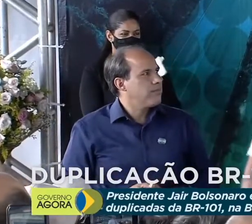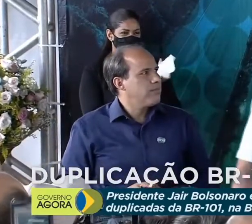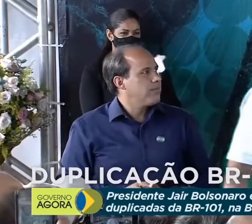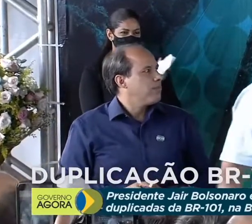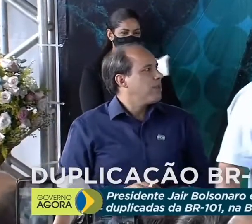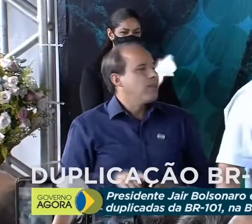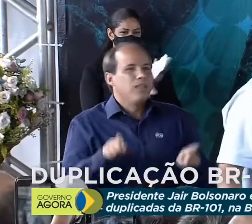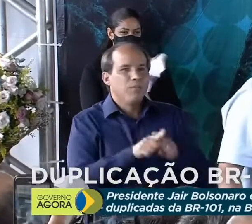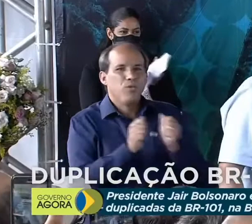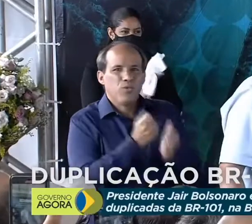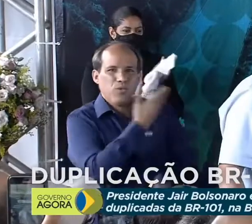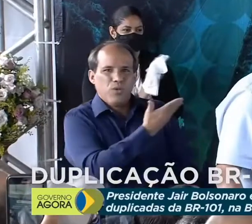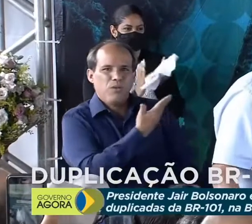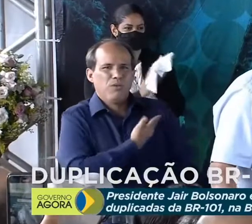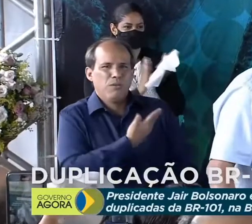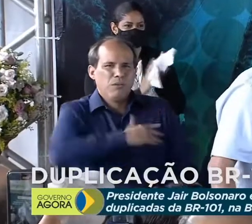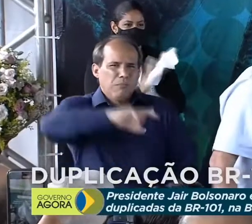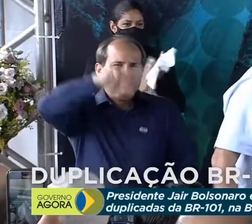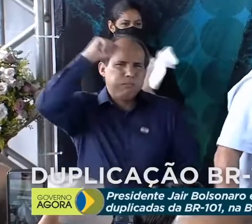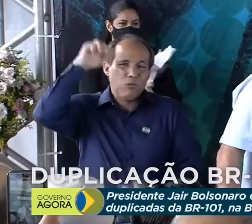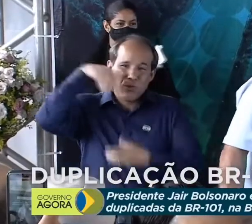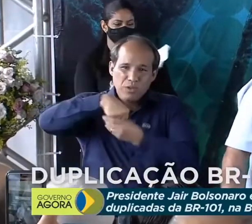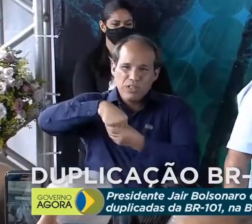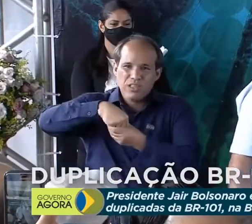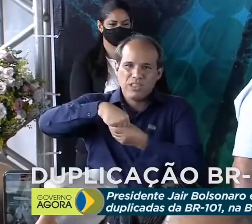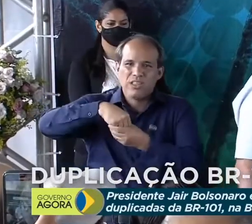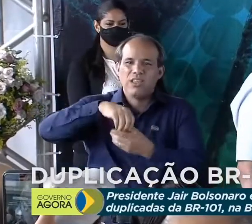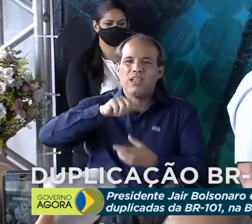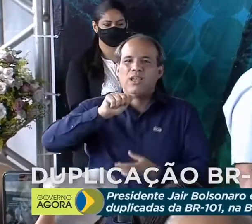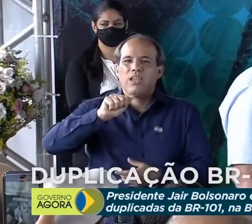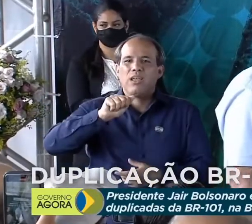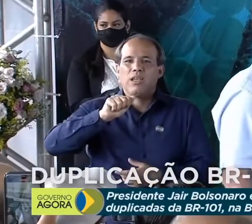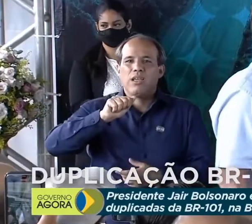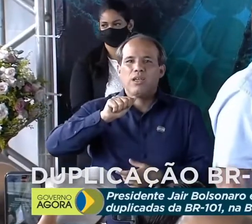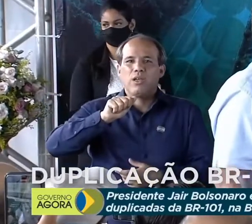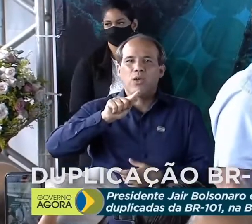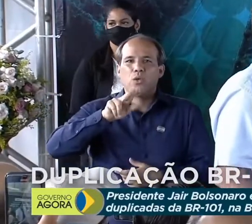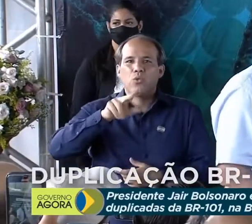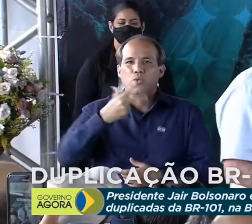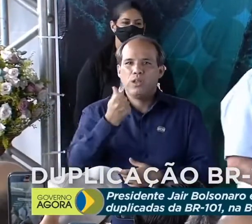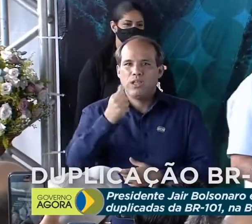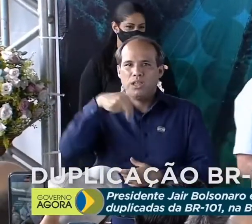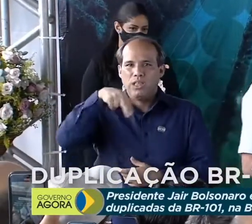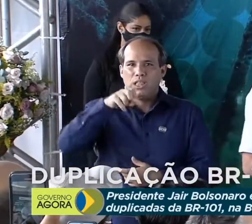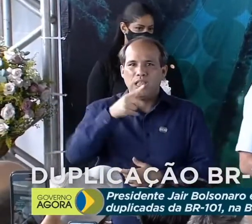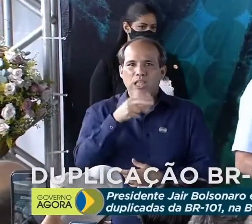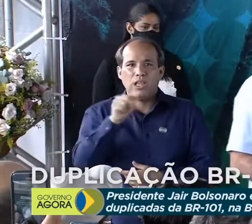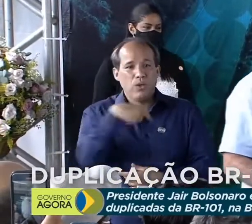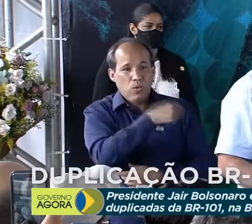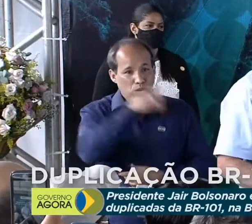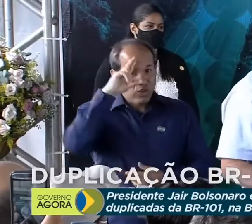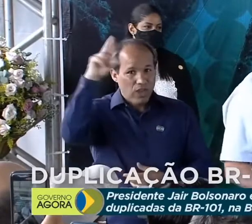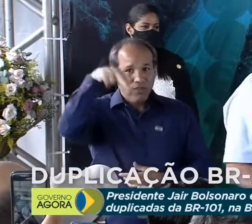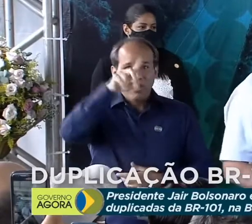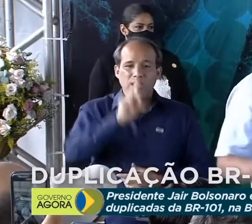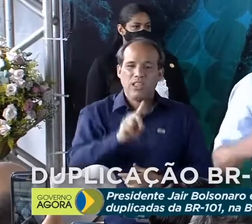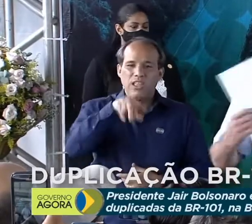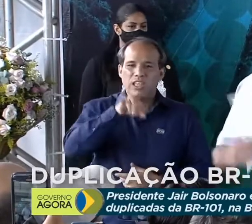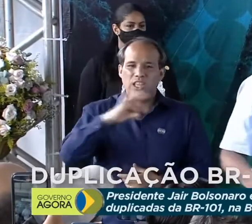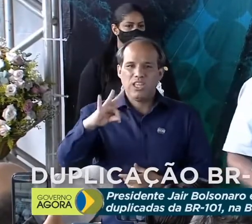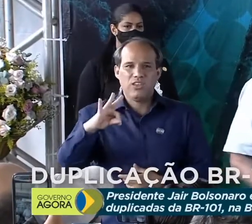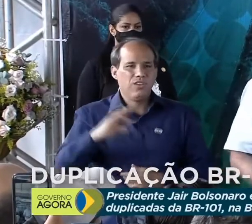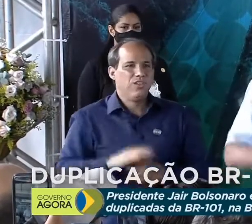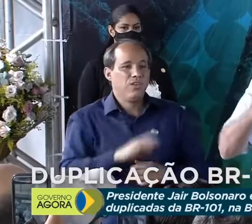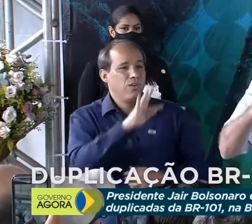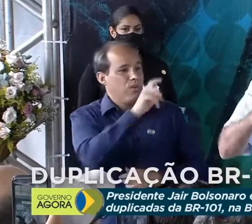Aqui também, meu velho colega de academia e militar das agulhas negras, Santos Filho, que está na frente do DENIT. O DENIT, de